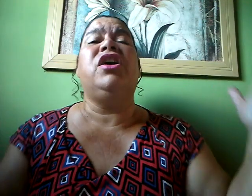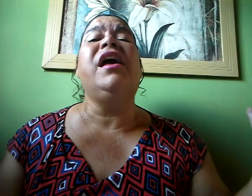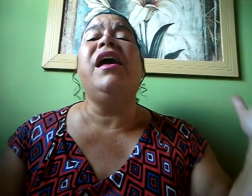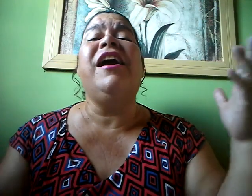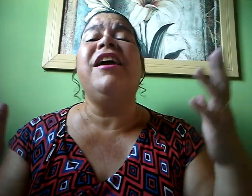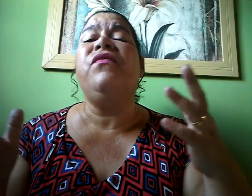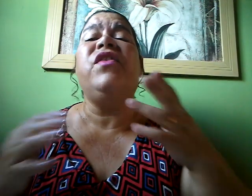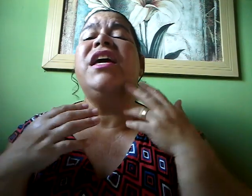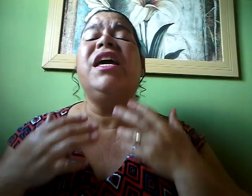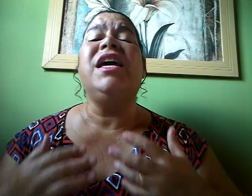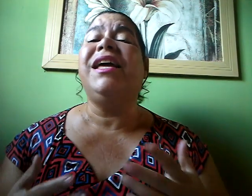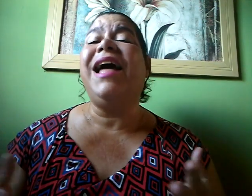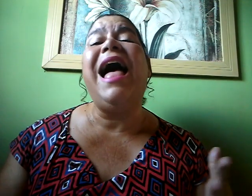Aqui ficar